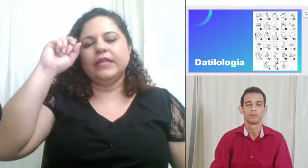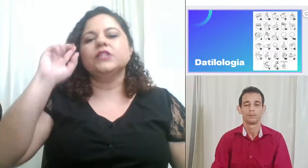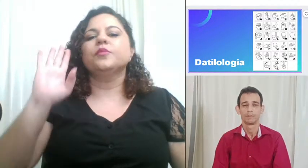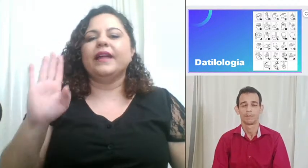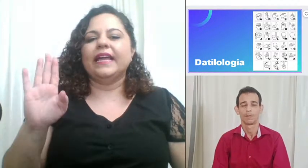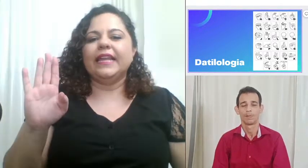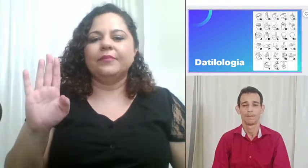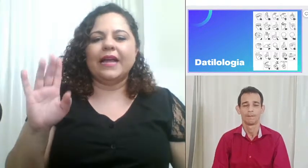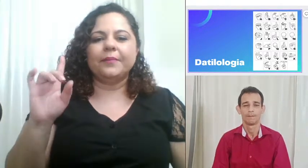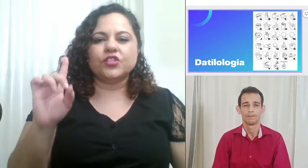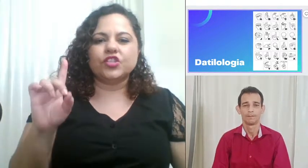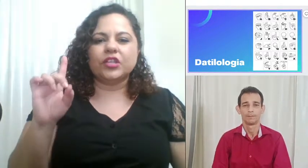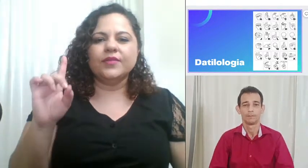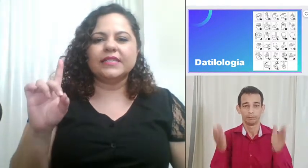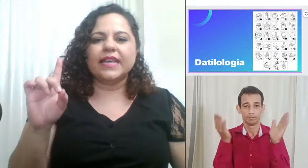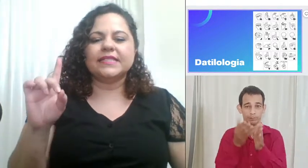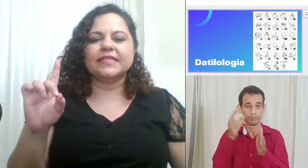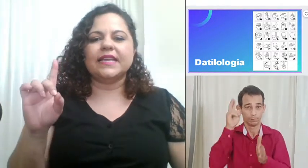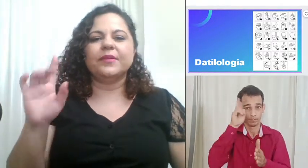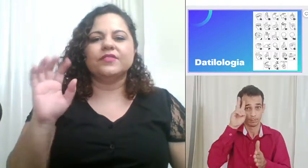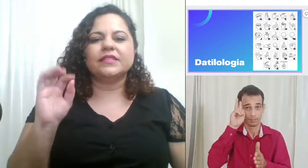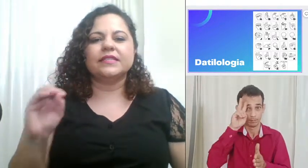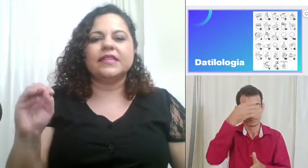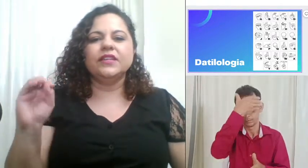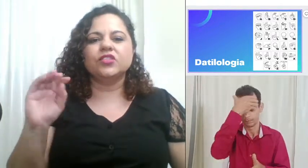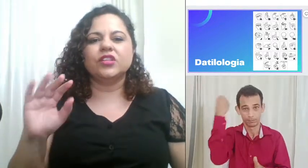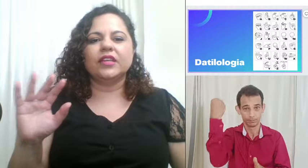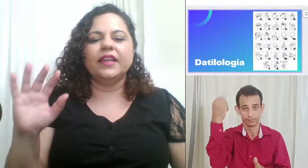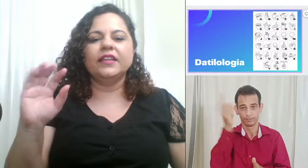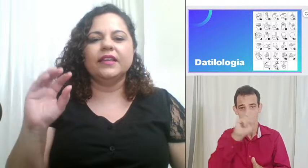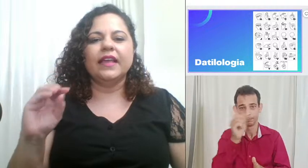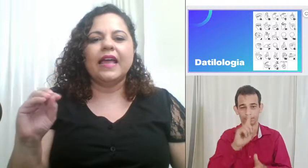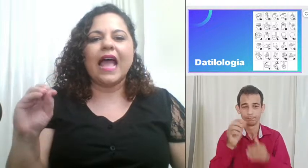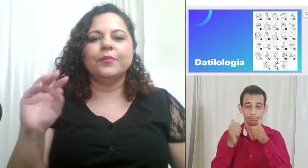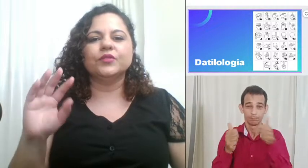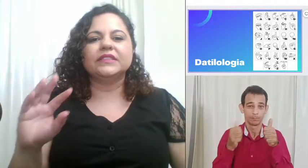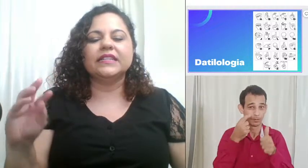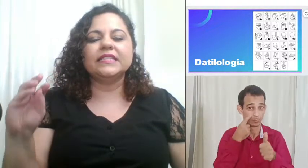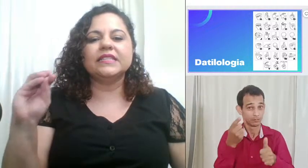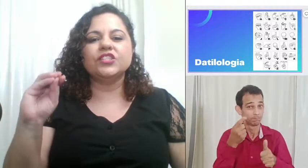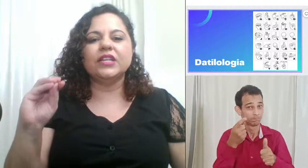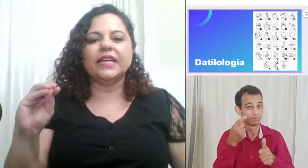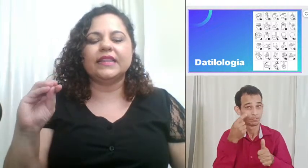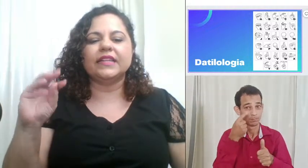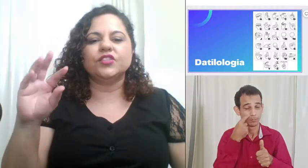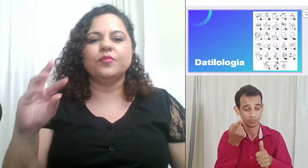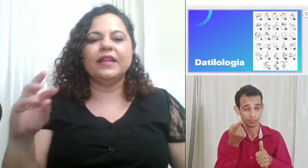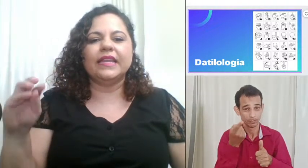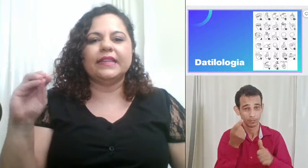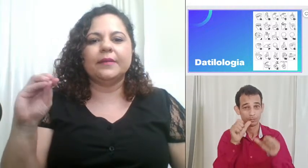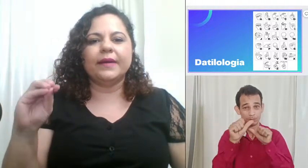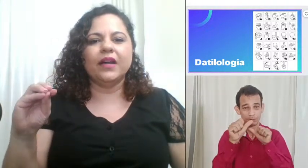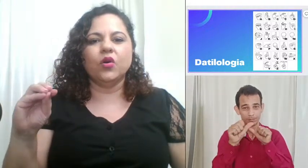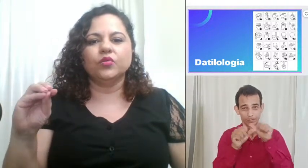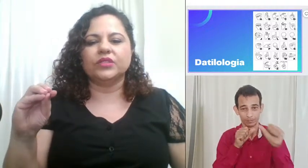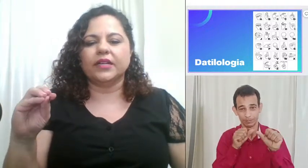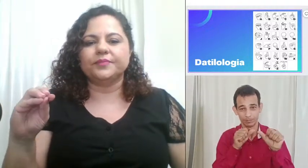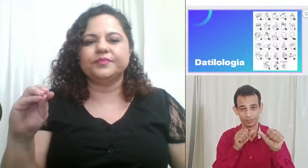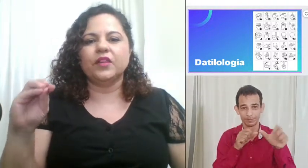início para relembrar para a gente não esquecer para vocês sentirem a mudança de letra de uma letra para outra então